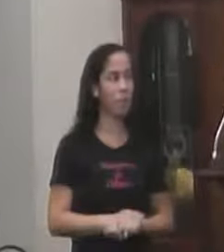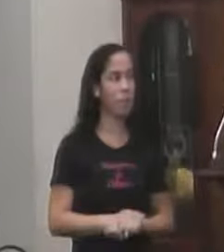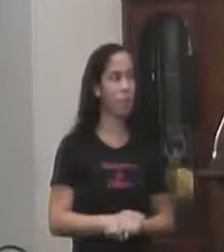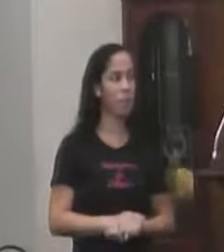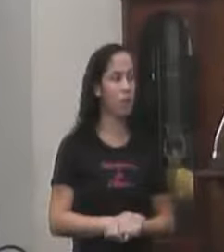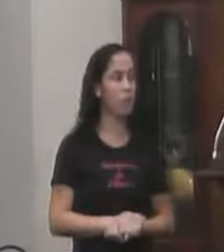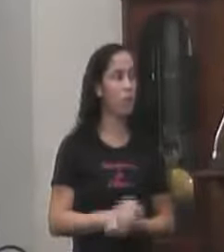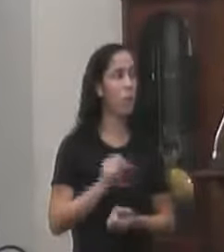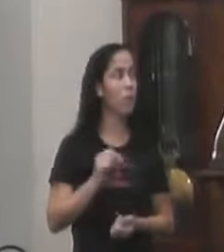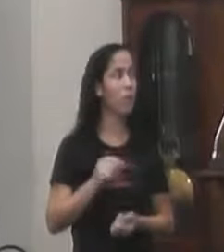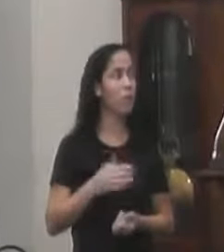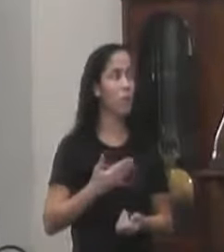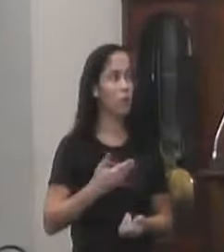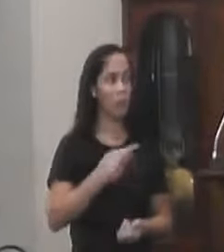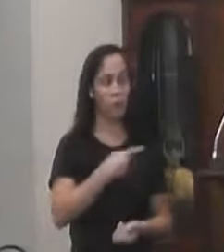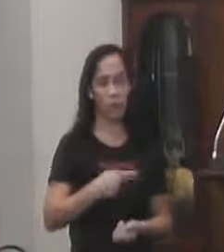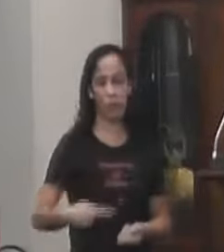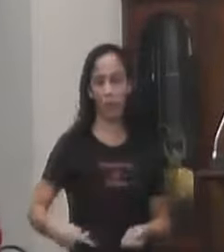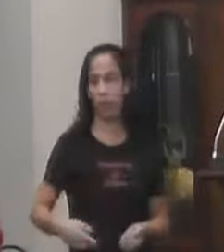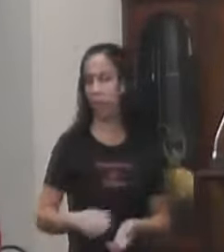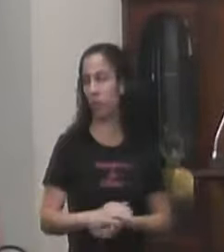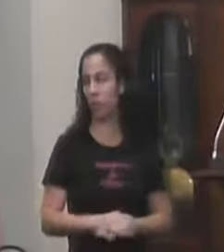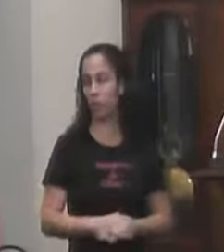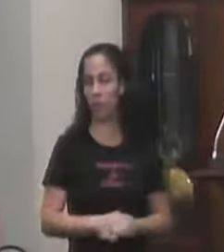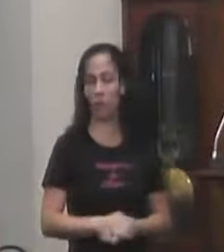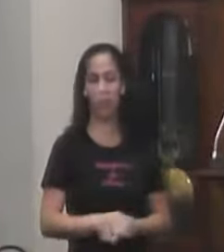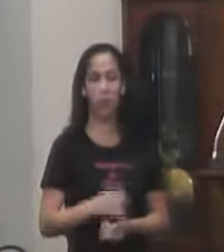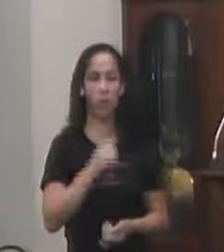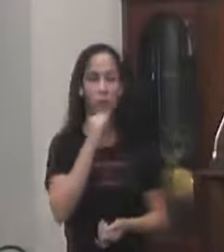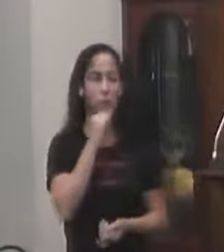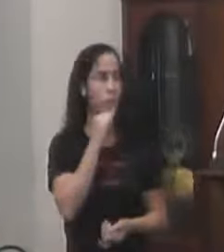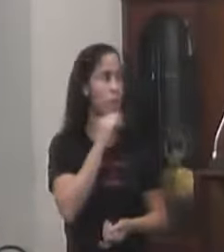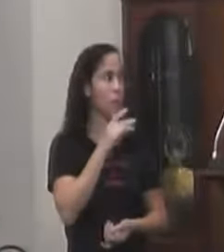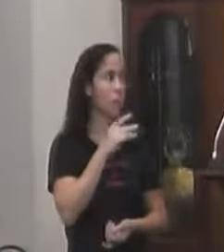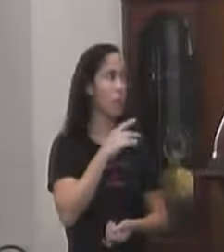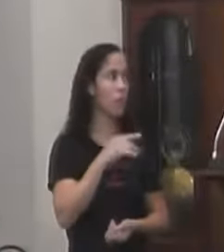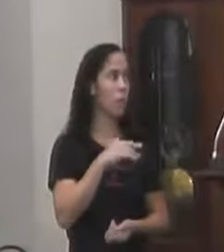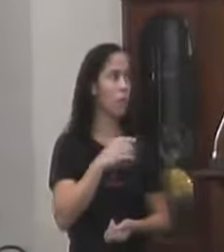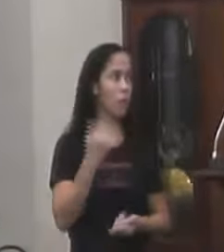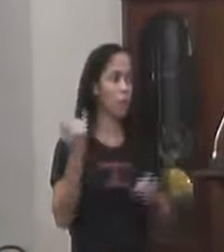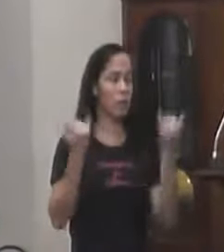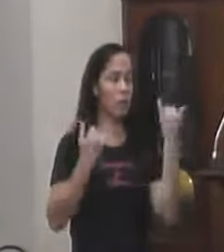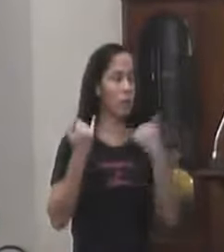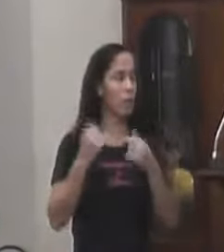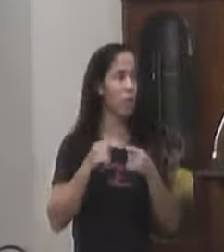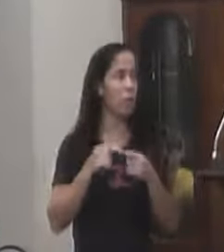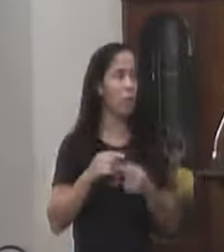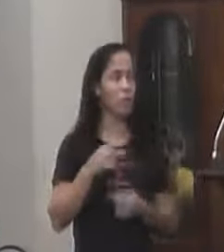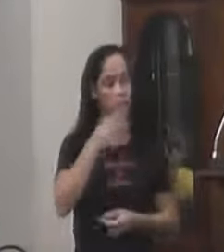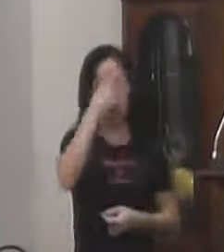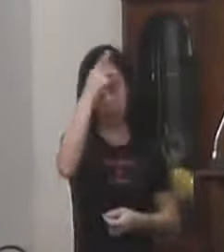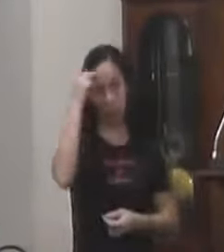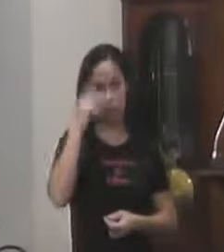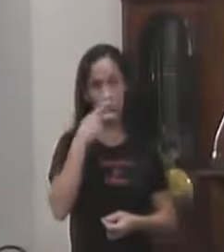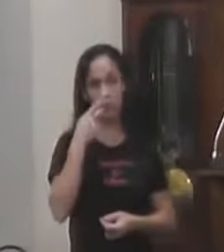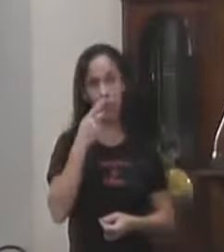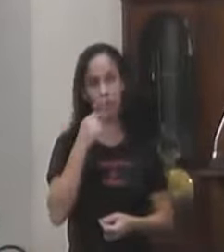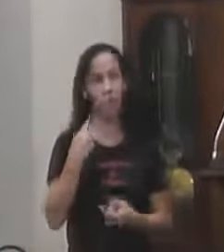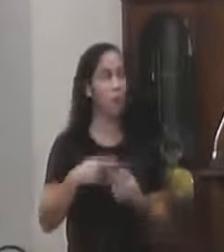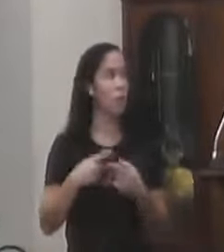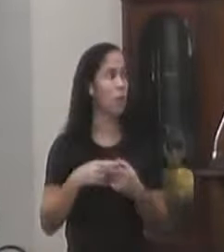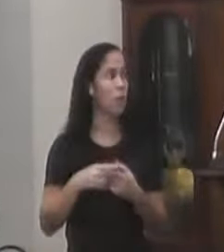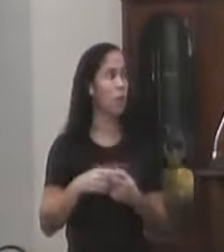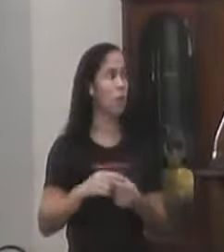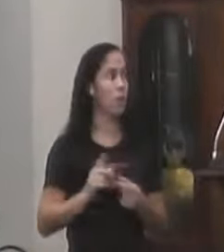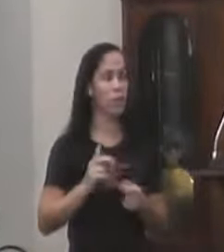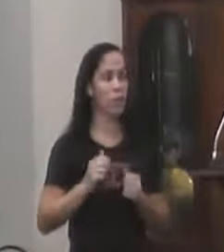Então Meu presidente A gente se entristece De ouvir Que as pessoas falem Porque eu